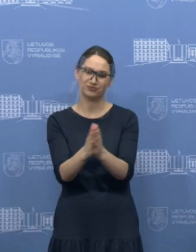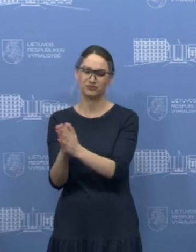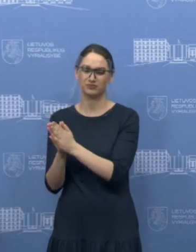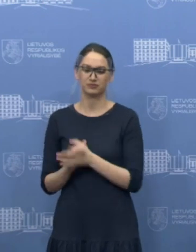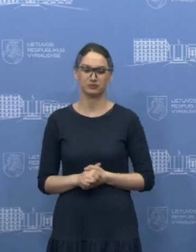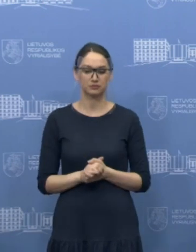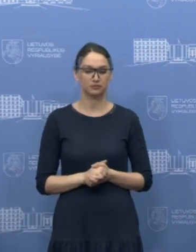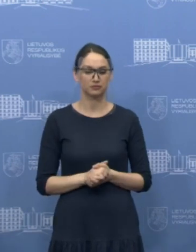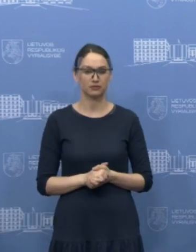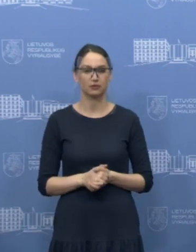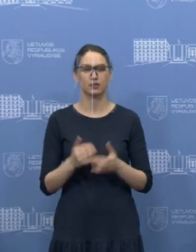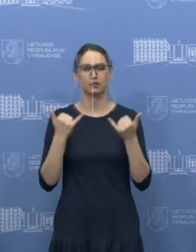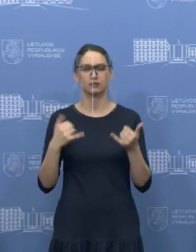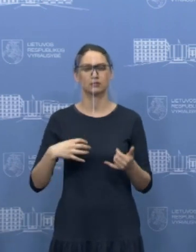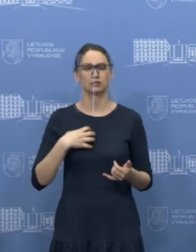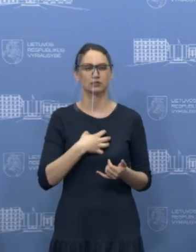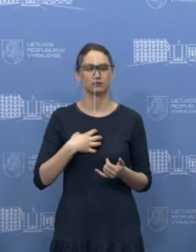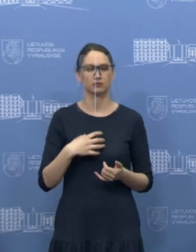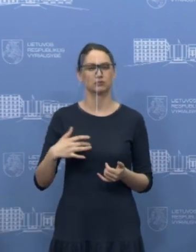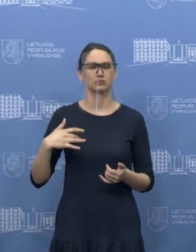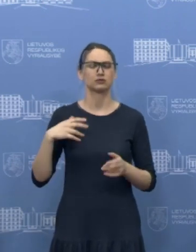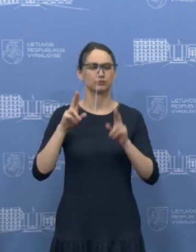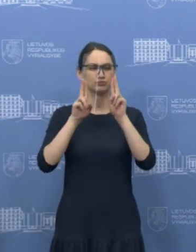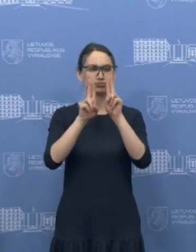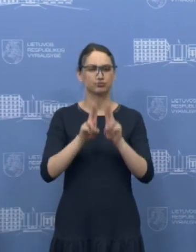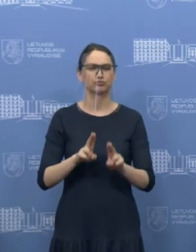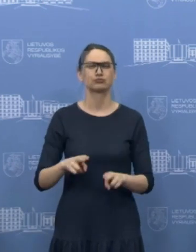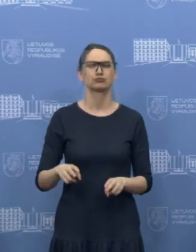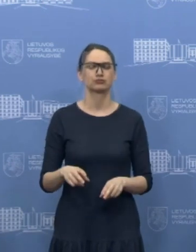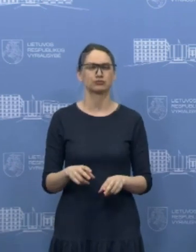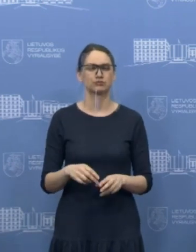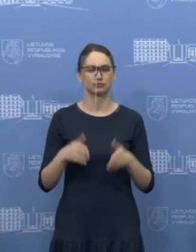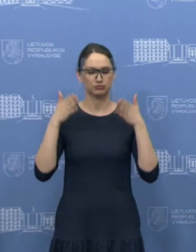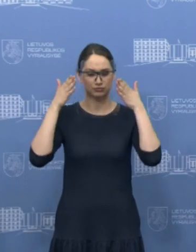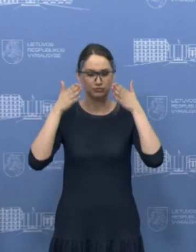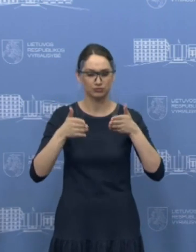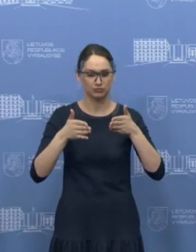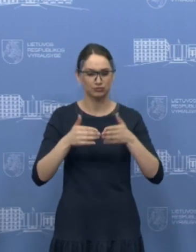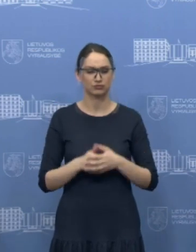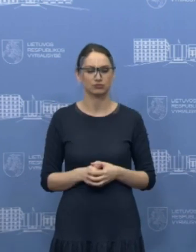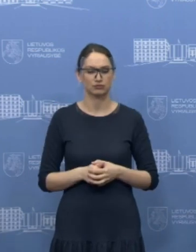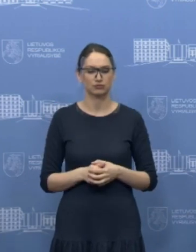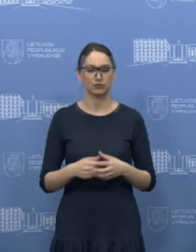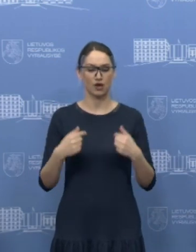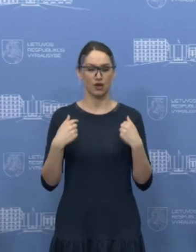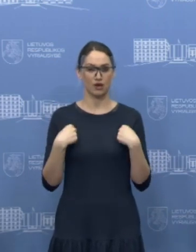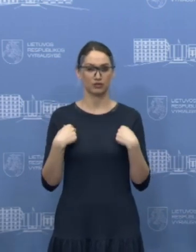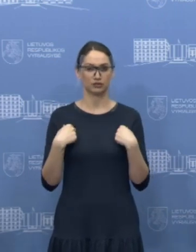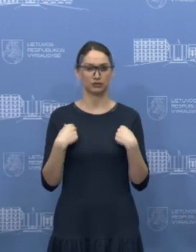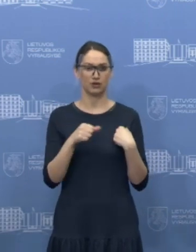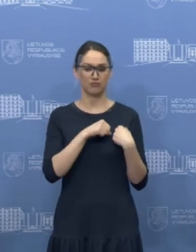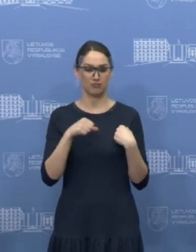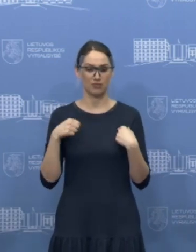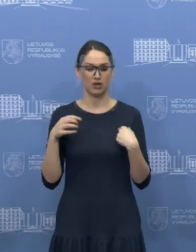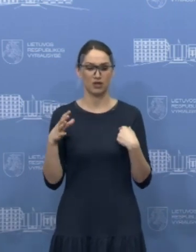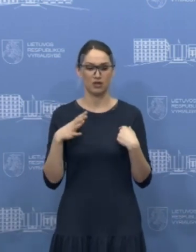metu yra svarbiausia drausmė – susitelkimas. Kai pavyzdį, galiu paminėti save, kuris visam